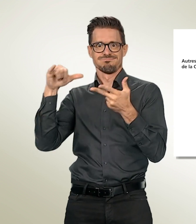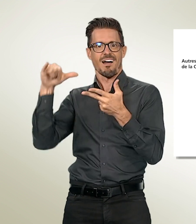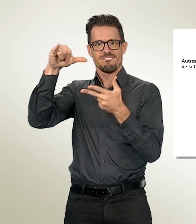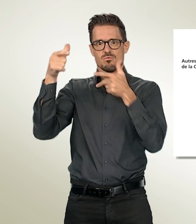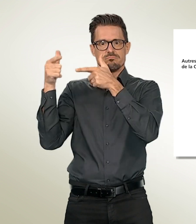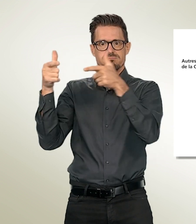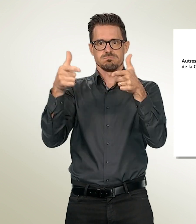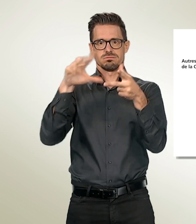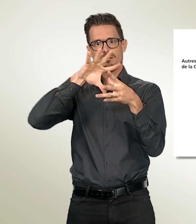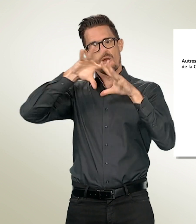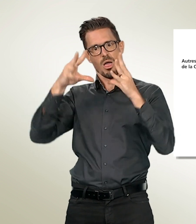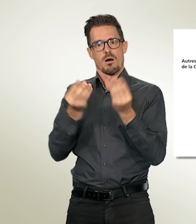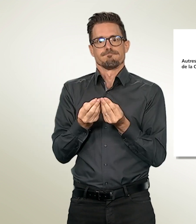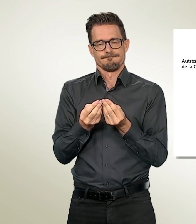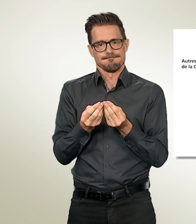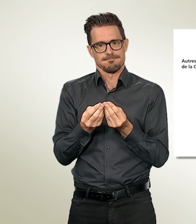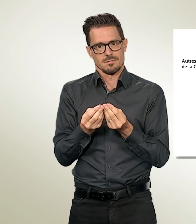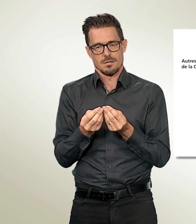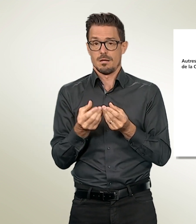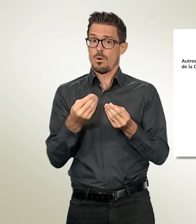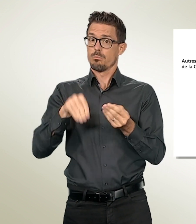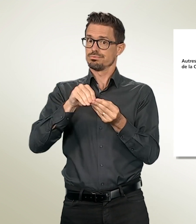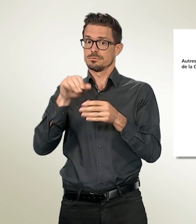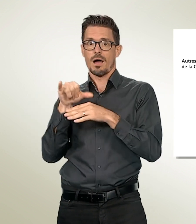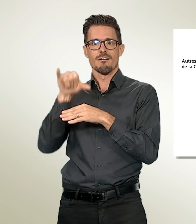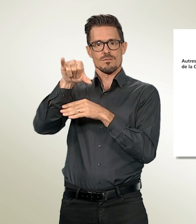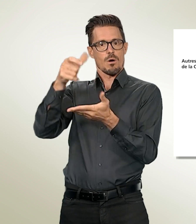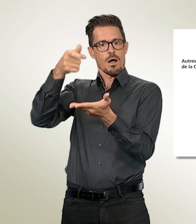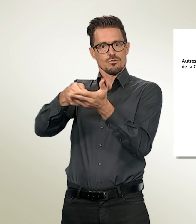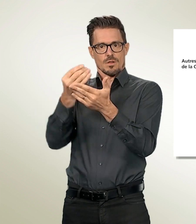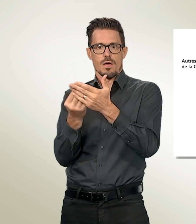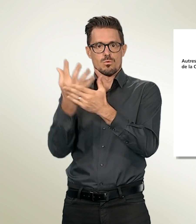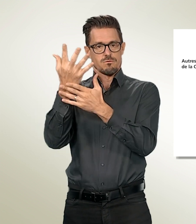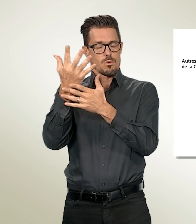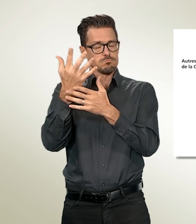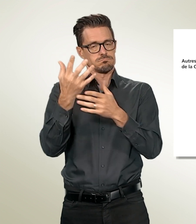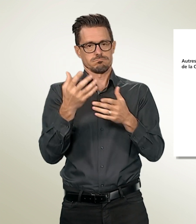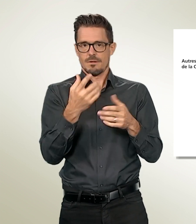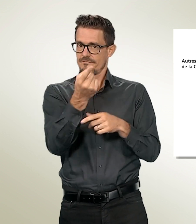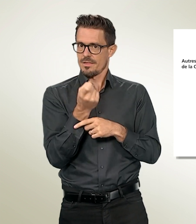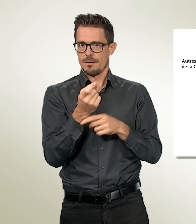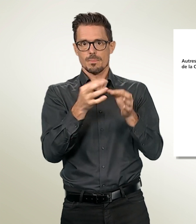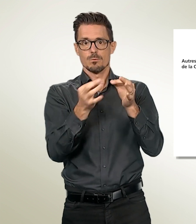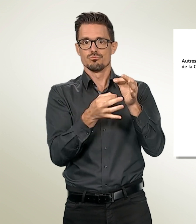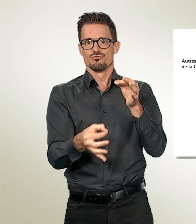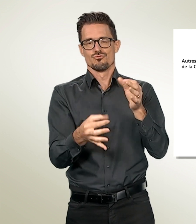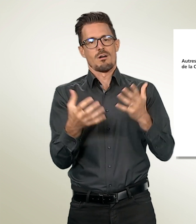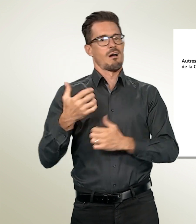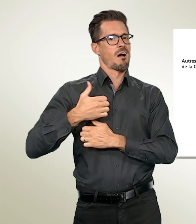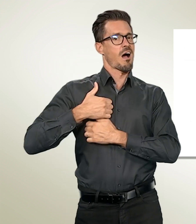seront financés au moyen du budget ordinaire de l'armée et ne seront pas à la charge des autres tâches de la Confédération. Pour